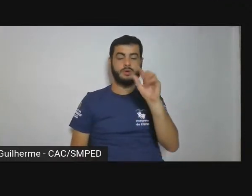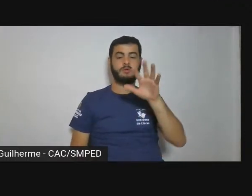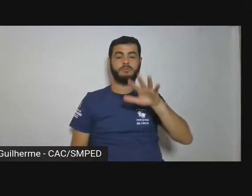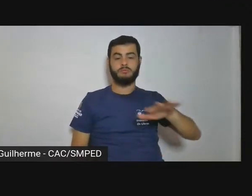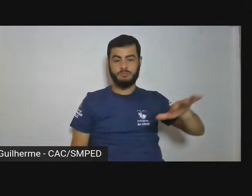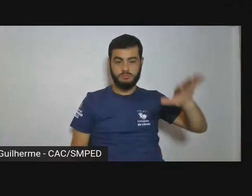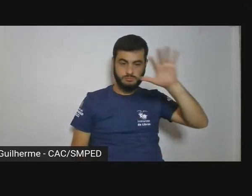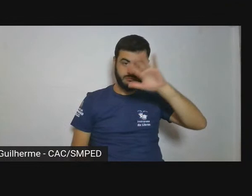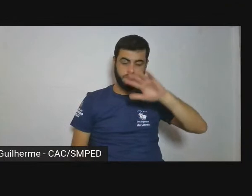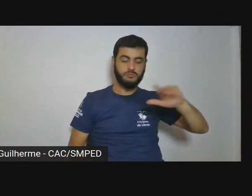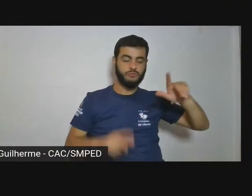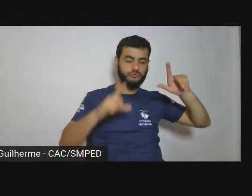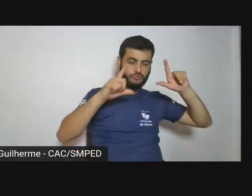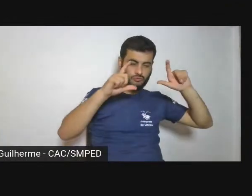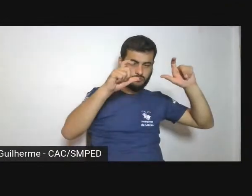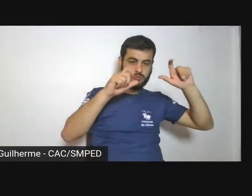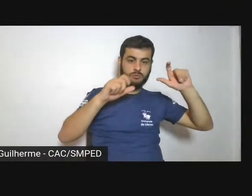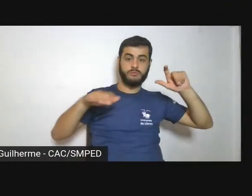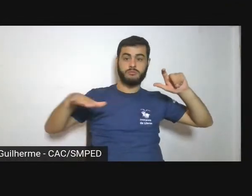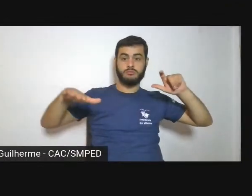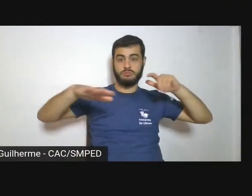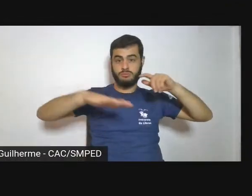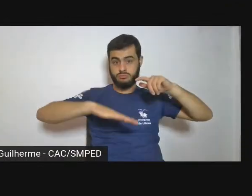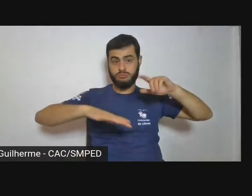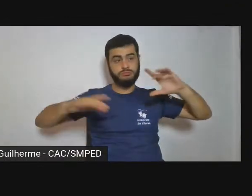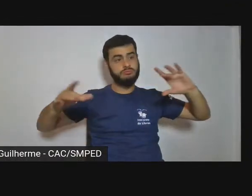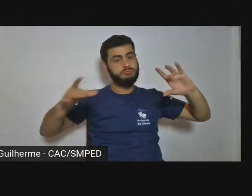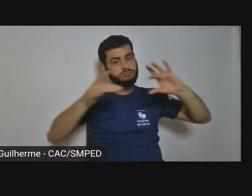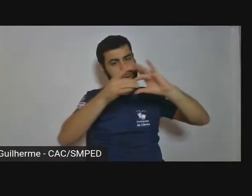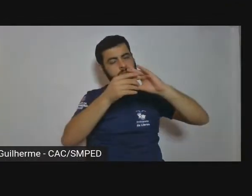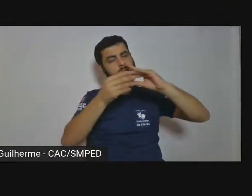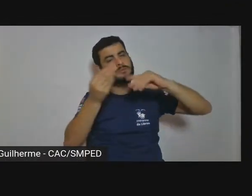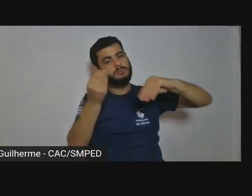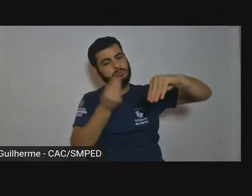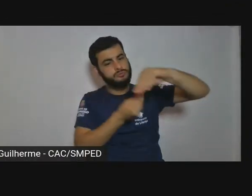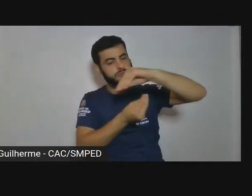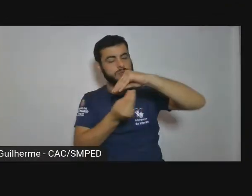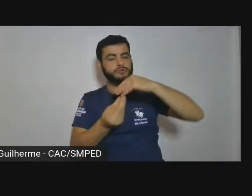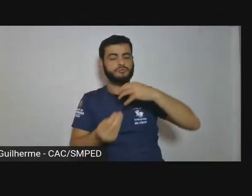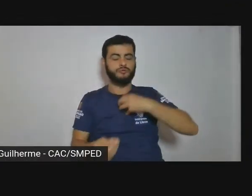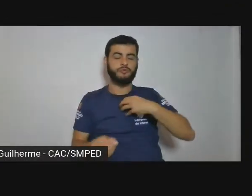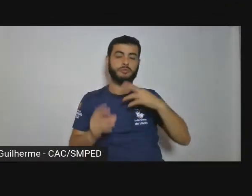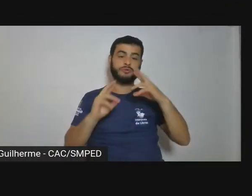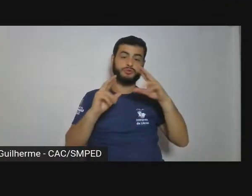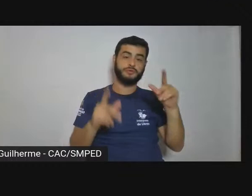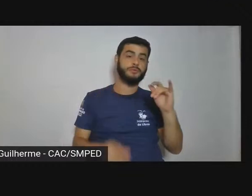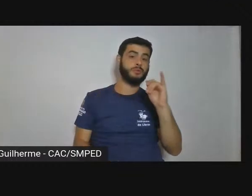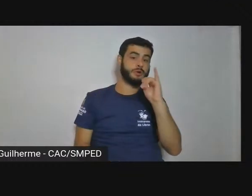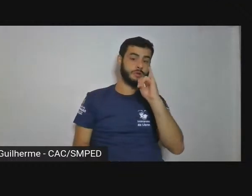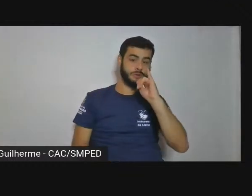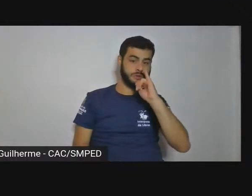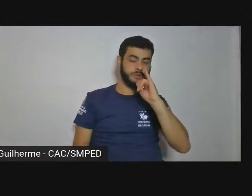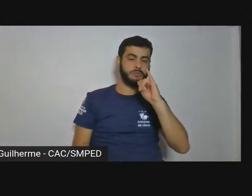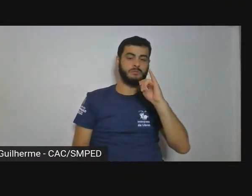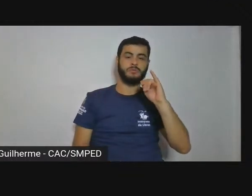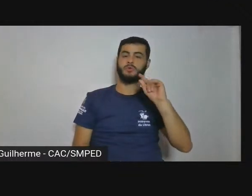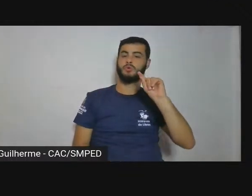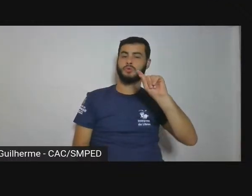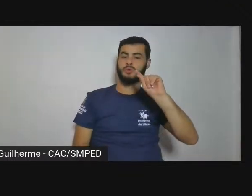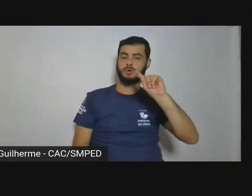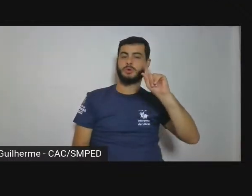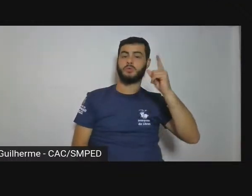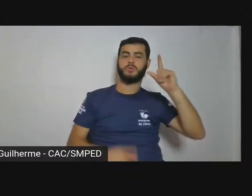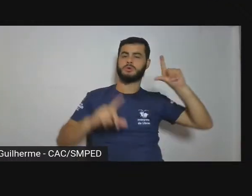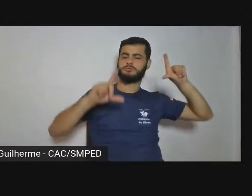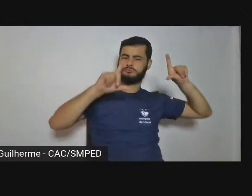-se de outra forma. o caso de que as fotografias de Cayo do Pico do